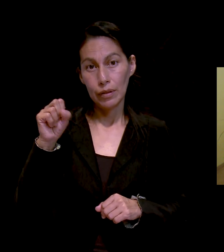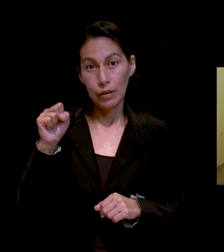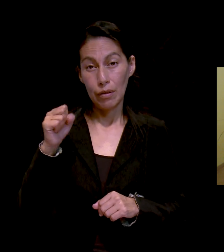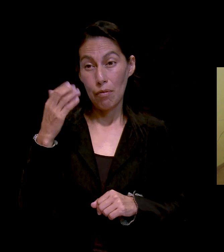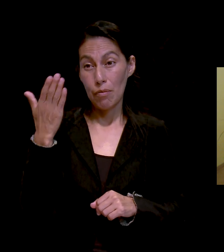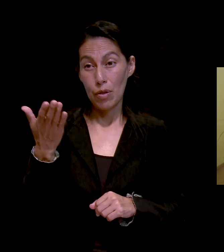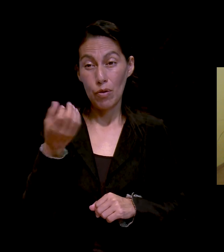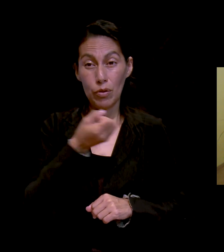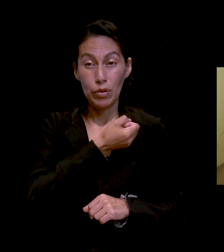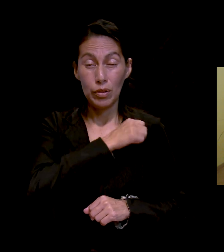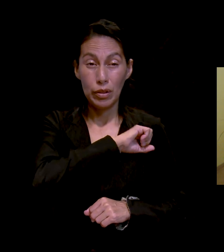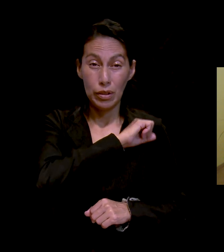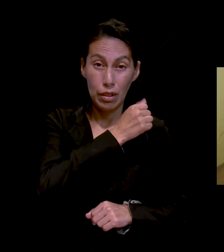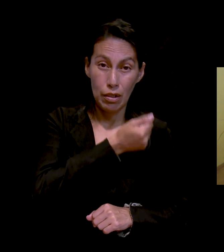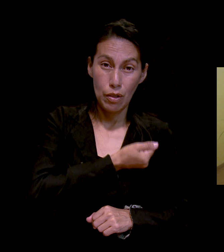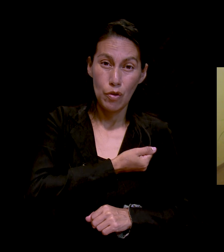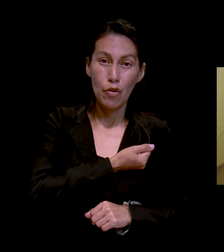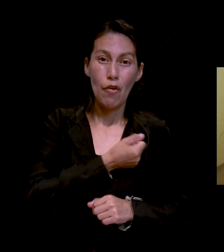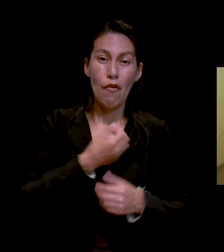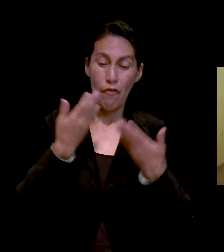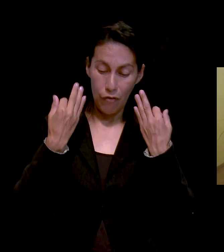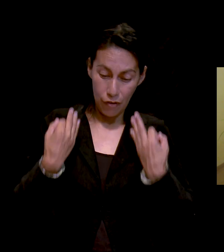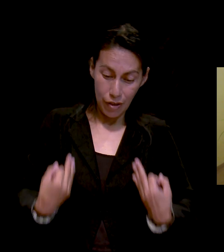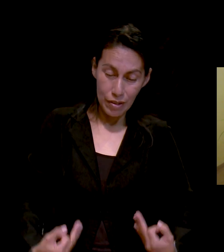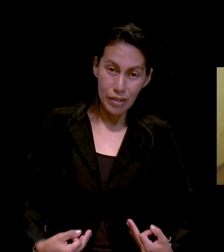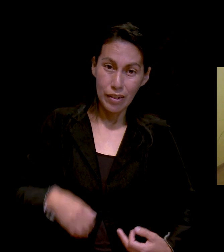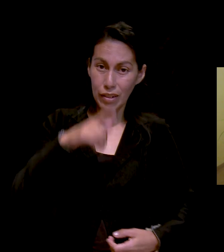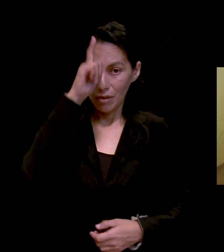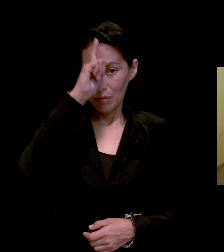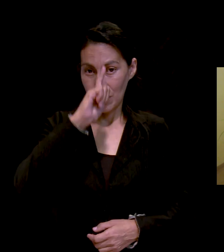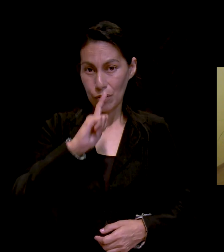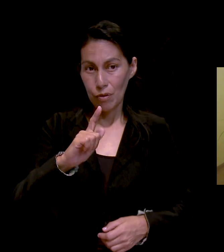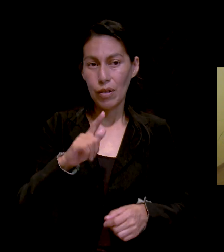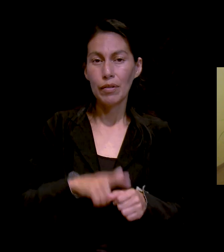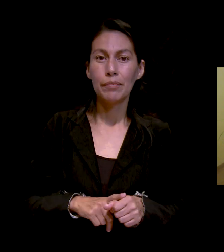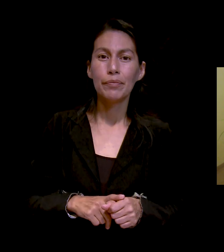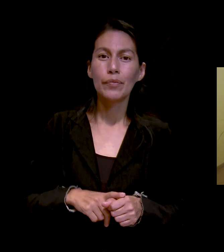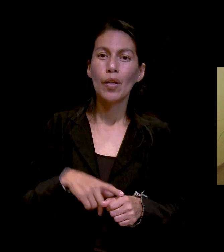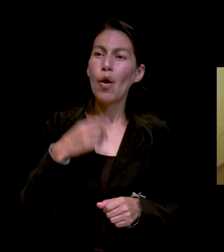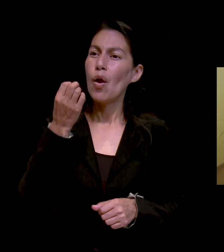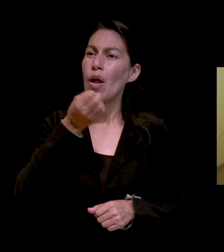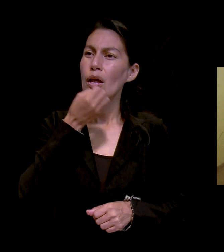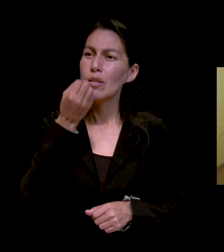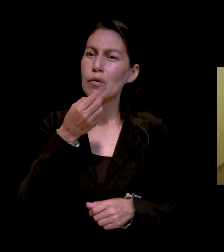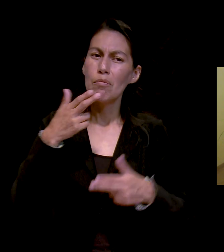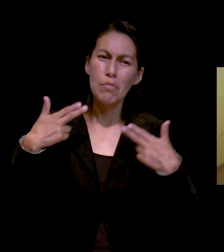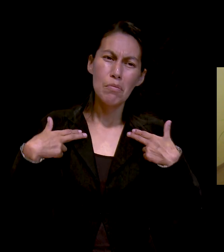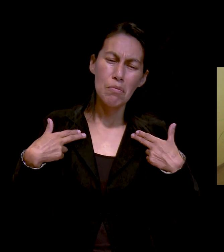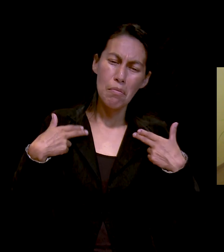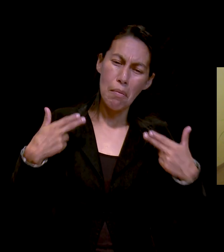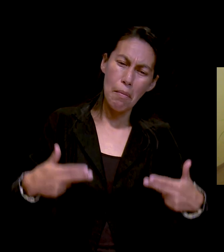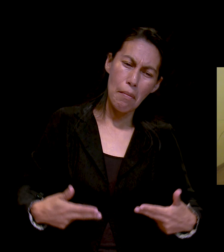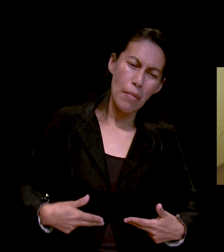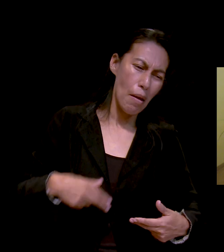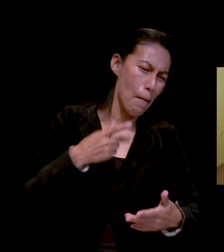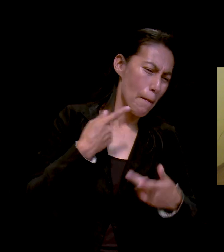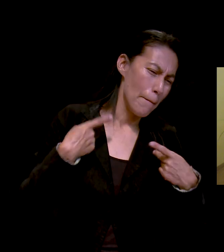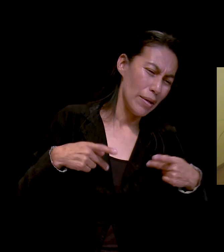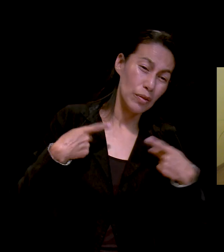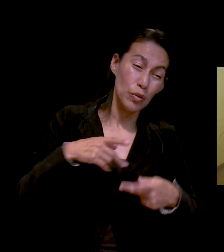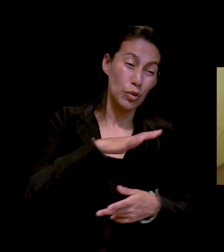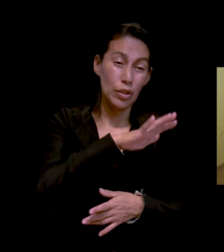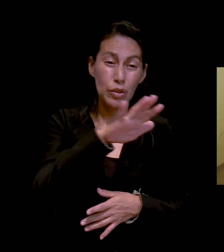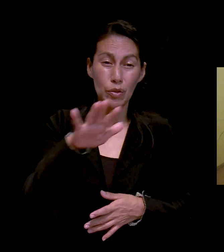Cubides, oración por la humanidad. Arturo Ramón, pido oración a Dios por su